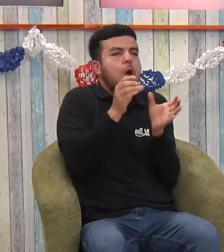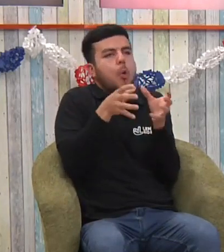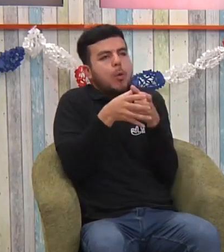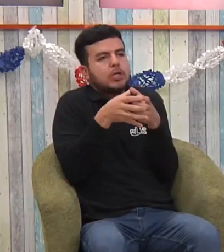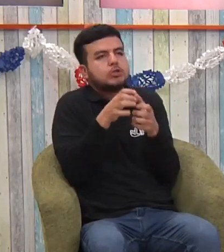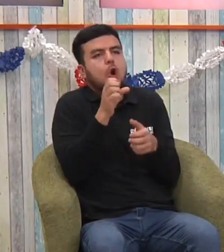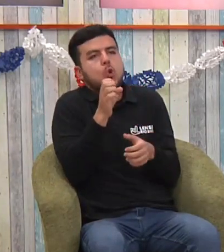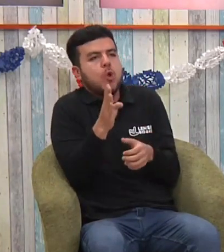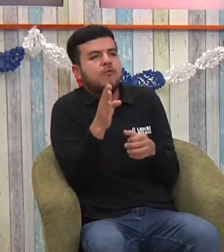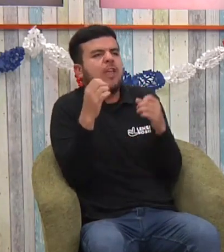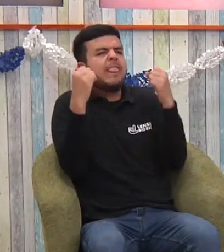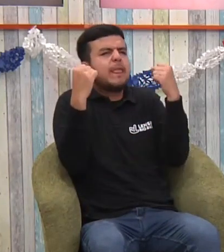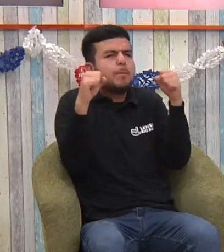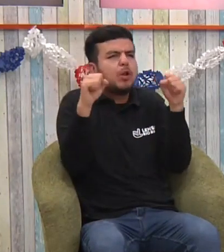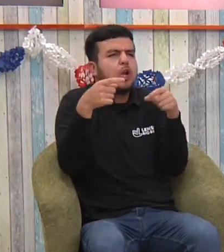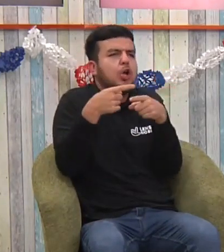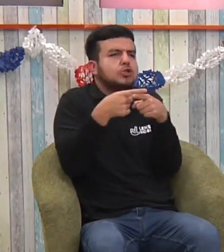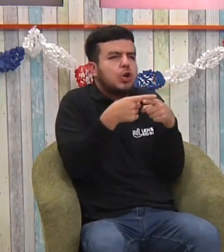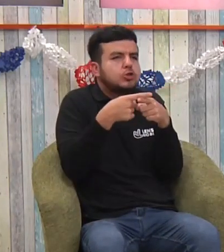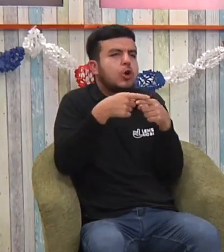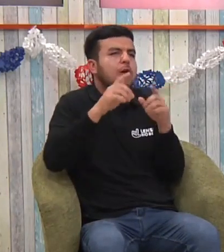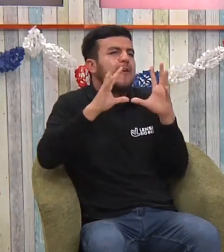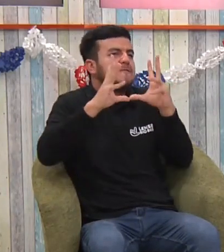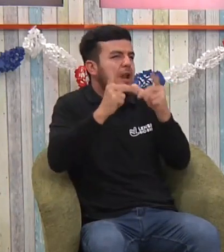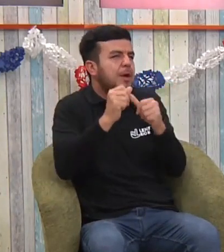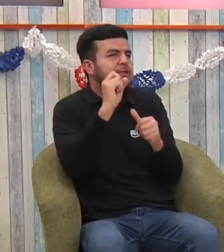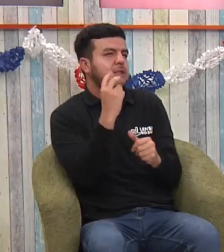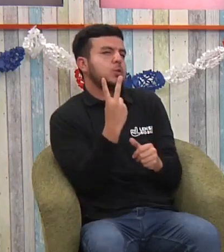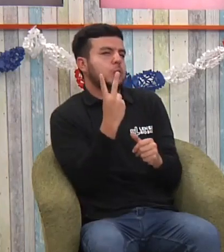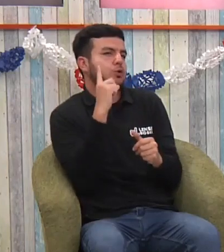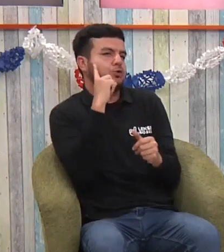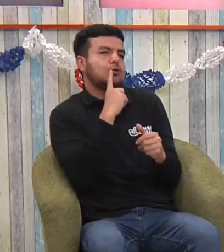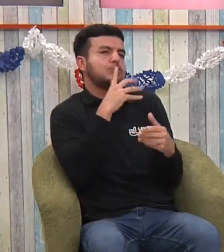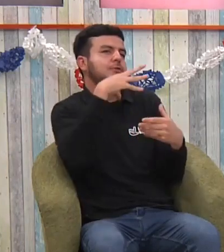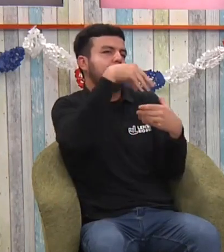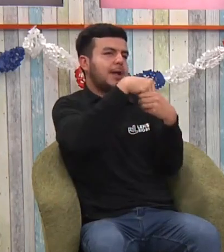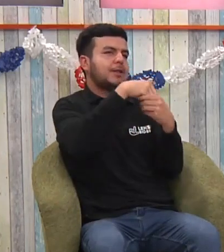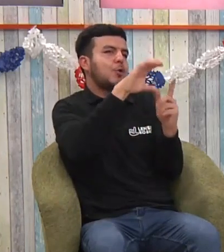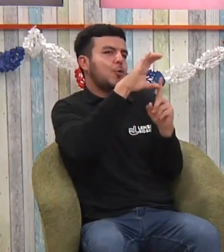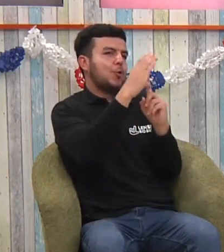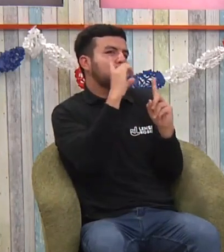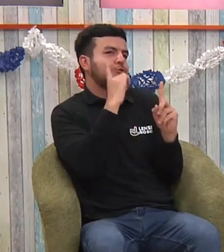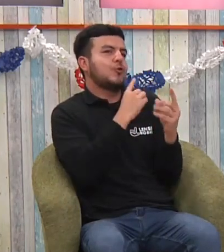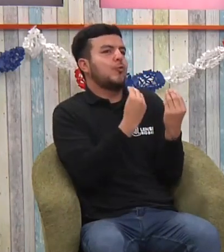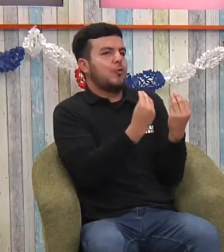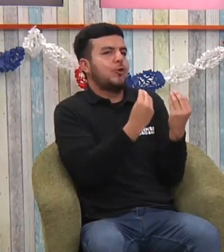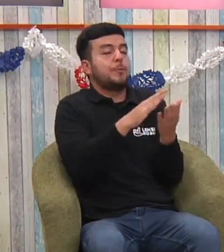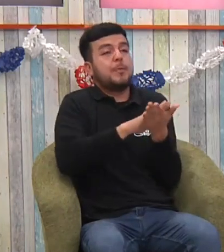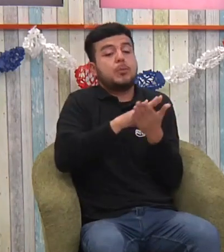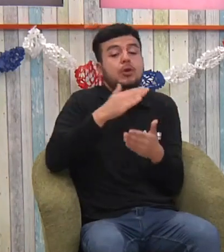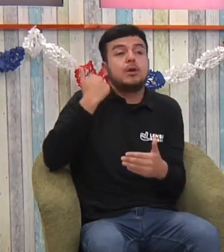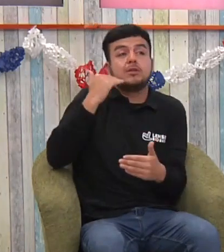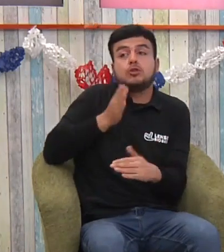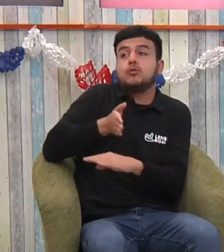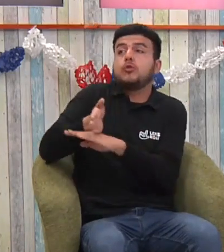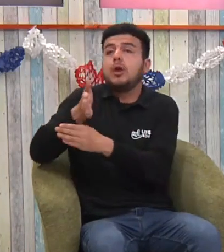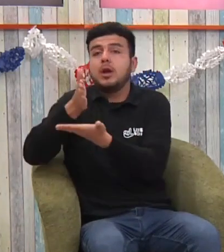a este colegio, existe esta agrupación, hay una asociación deportiva, está la municipalidad, su hijo va ser parte de una